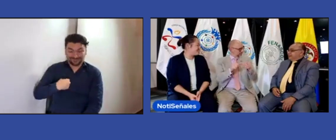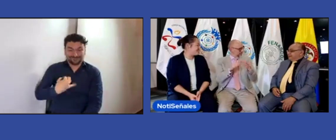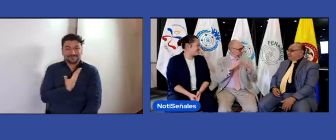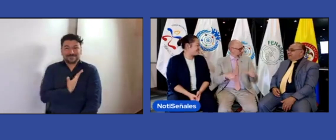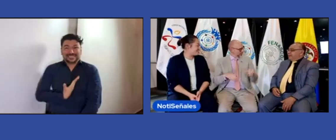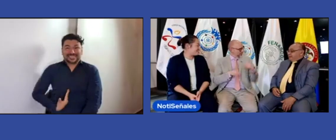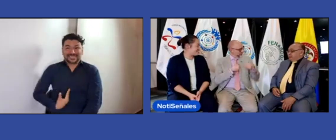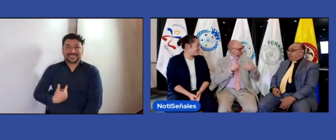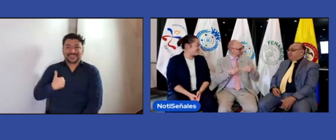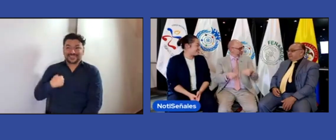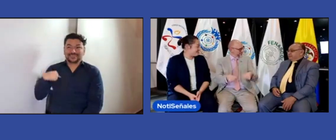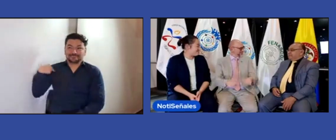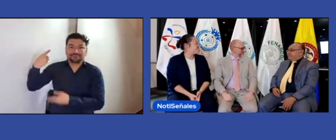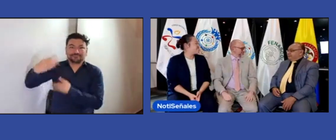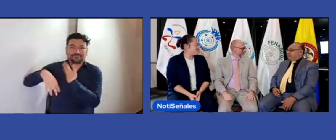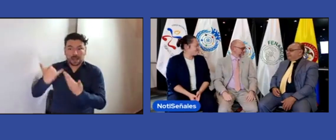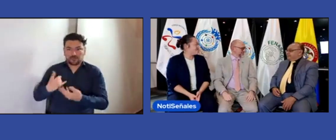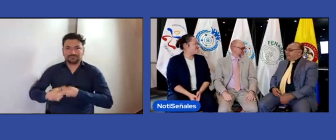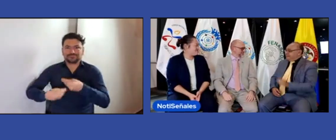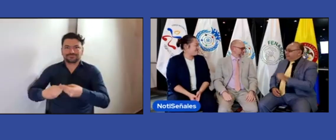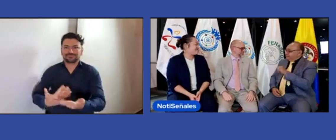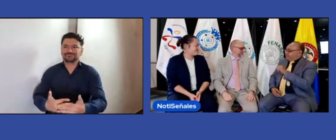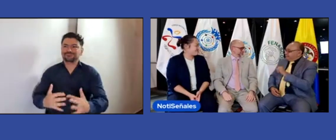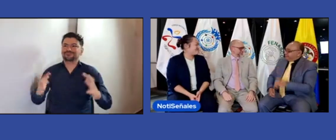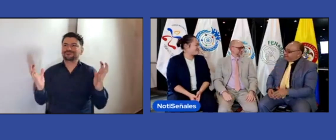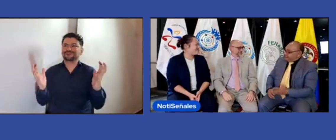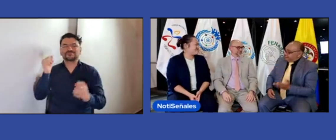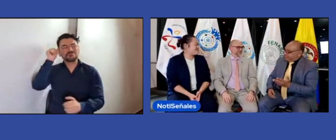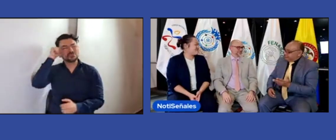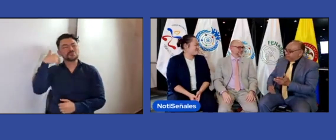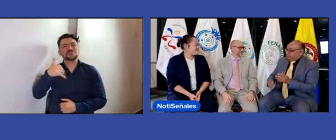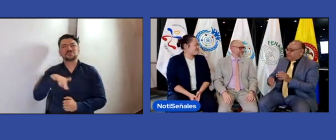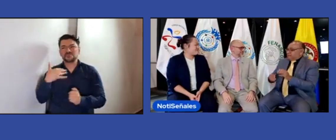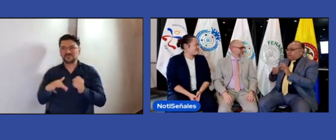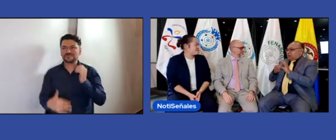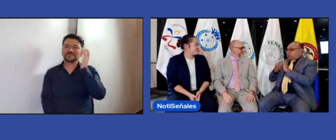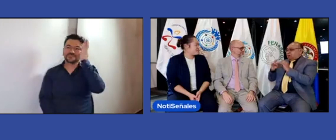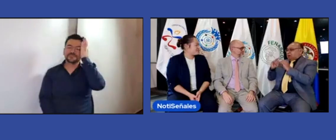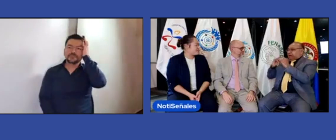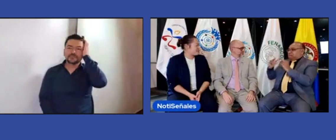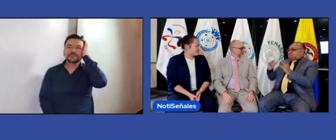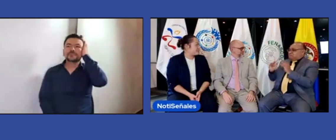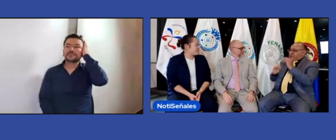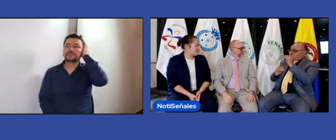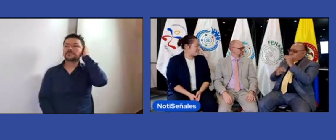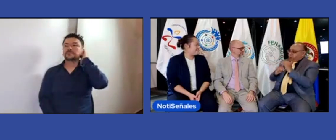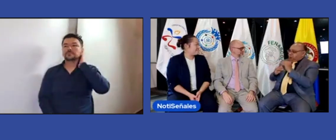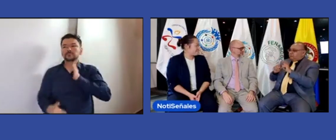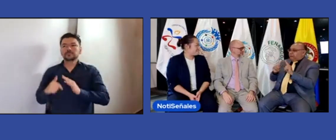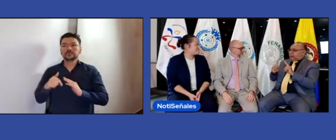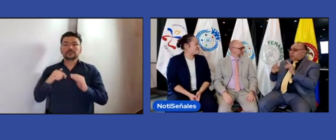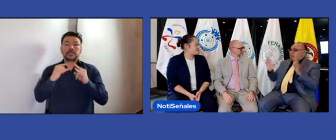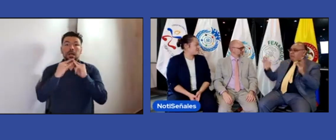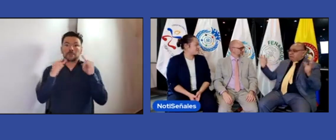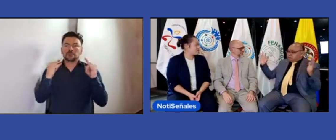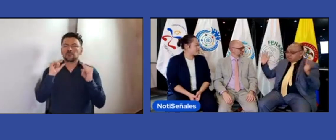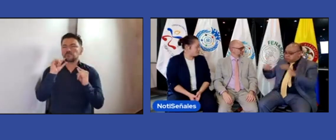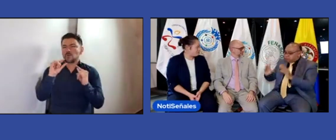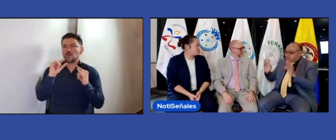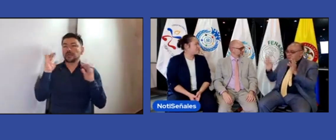Aquí en Colombia se continúa con el campamento, ¿no? Sí, sí, así es, Joe. Desde FENASCOL hemos trabajado